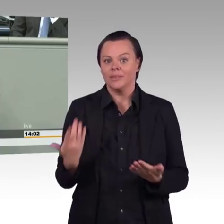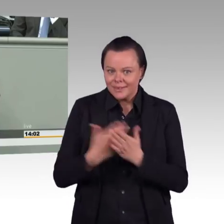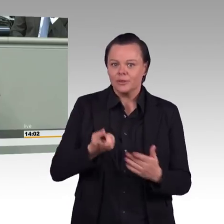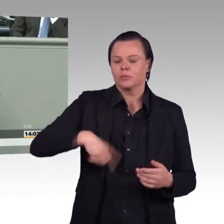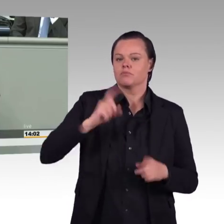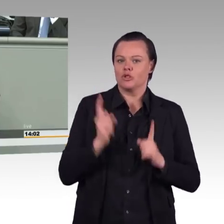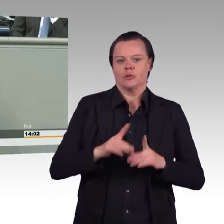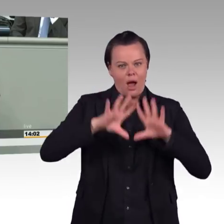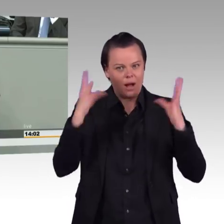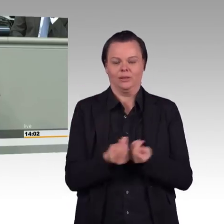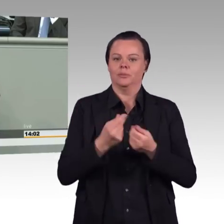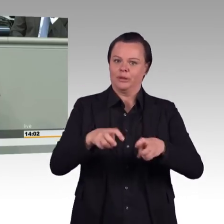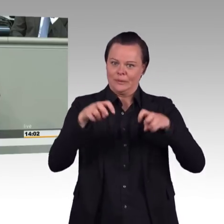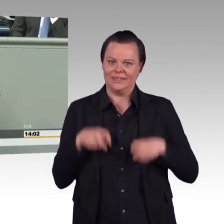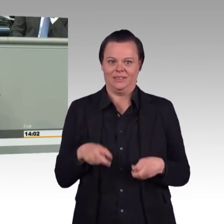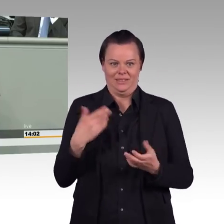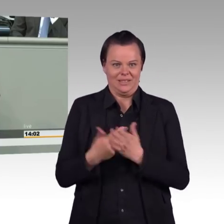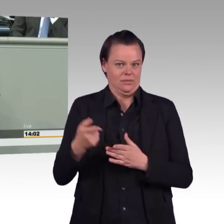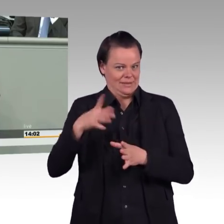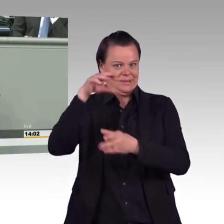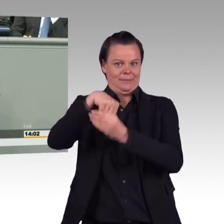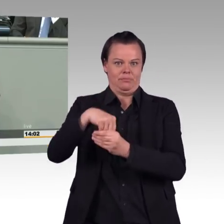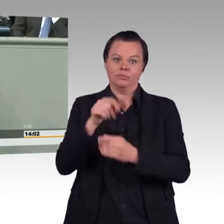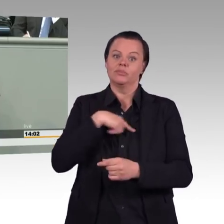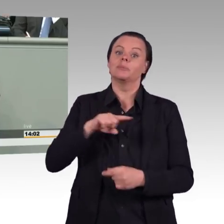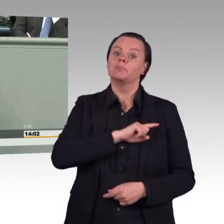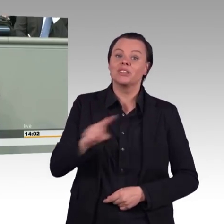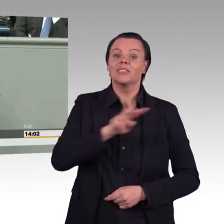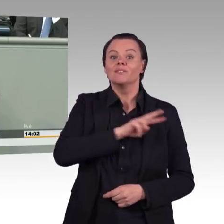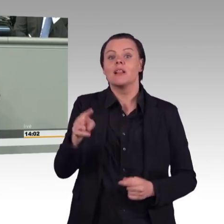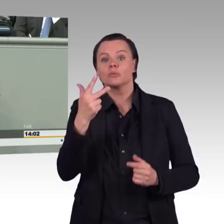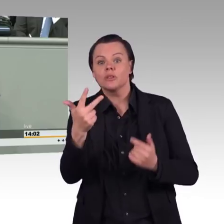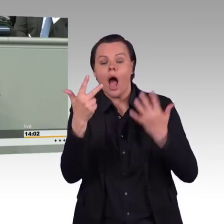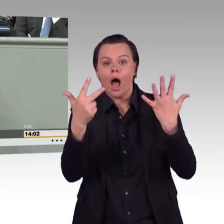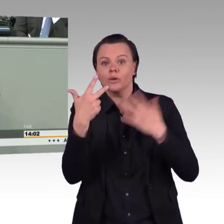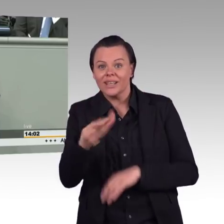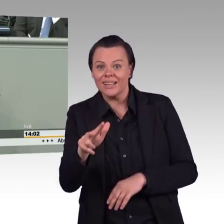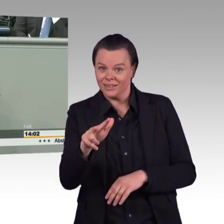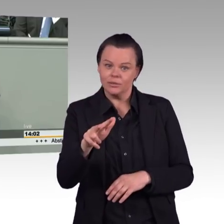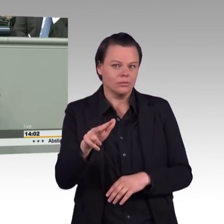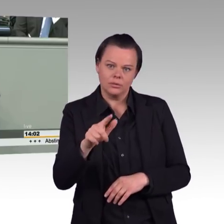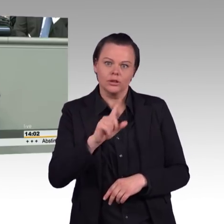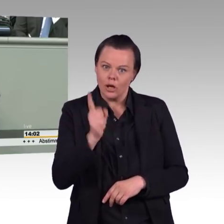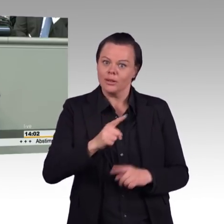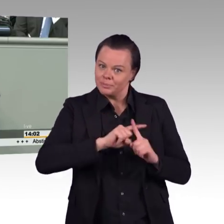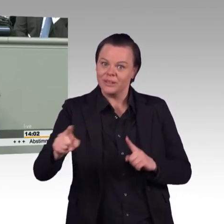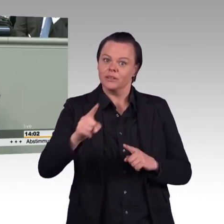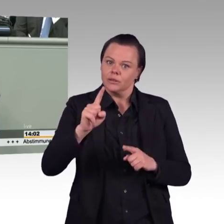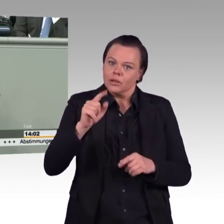brauchen einen Ausgleich für die Strompreise. Eine Zukunft für die Menschen, die im Tagebau beschäftigt sind. Und wir brauchen hier Versorgungssicherheit. Und